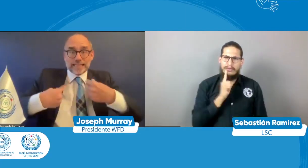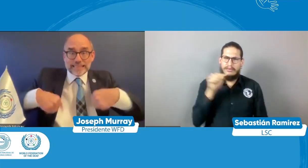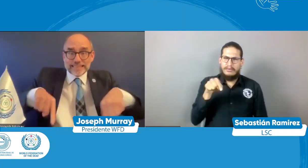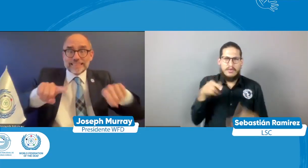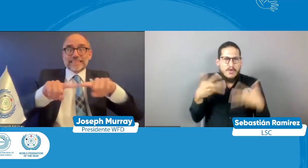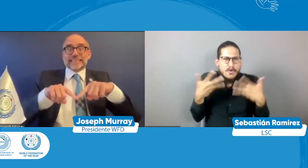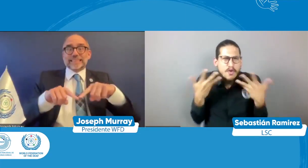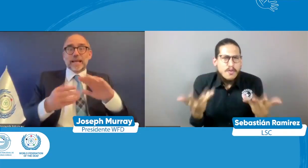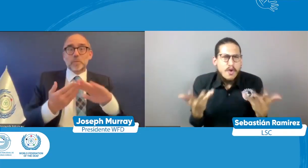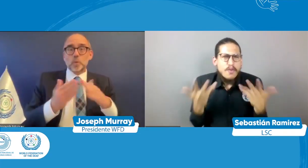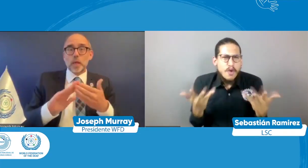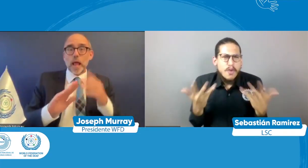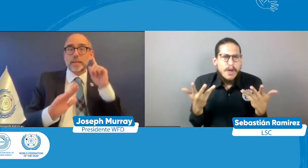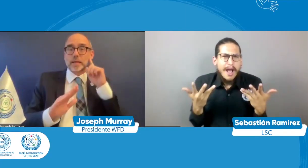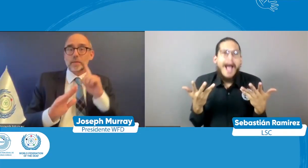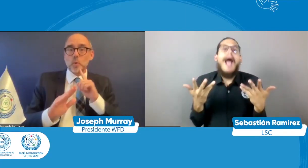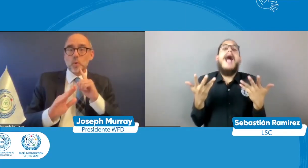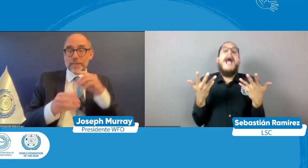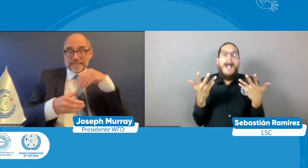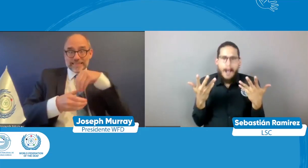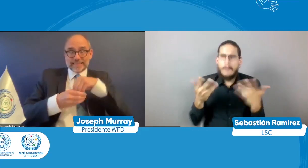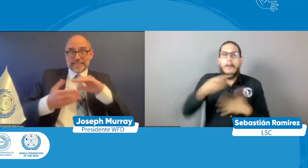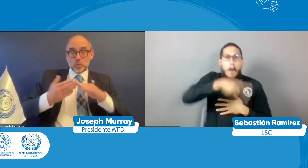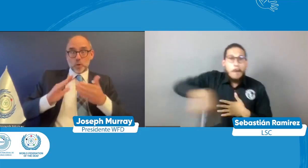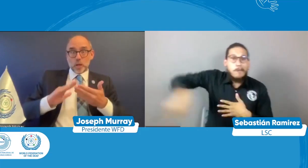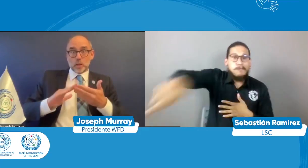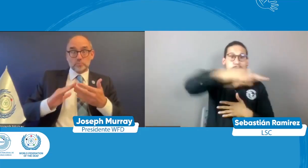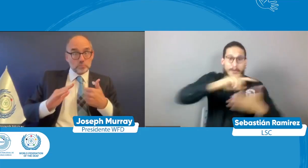inclusión de la comunidad sorda en los espacios sociales